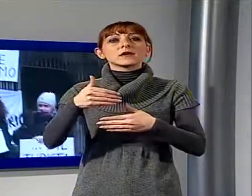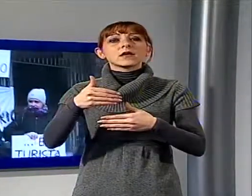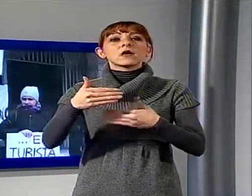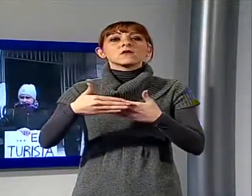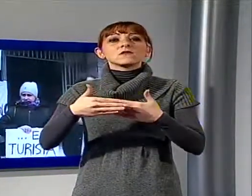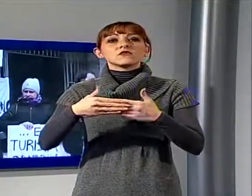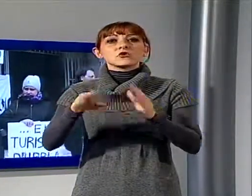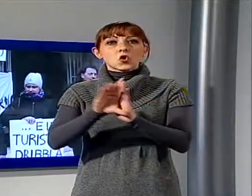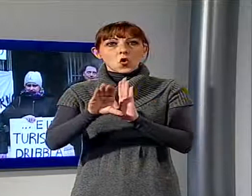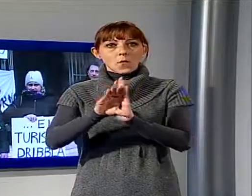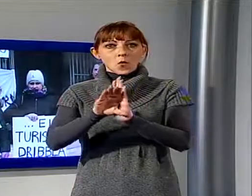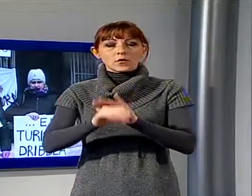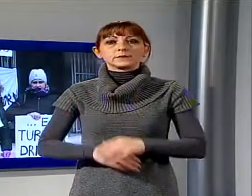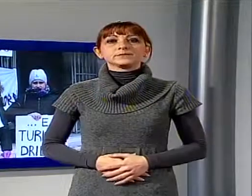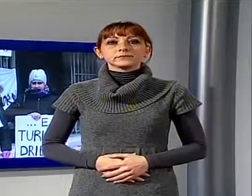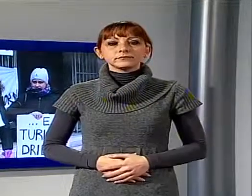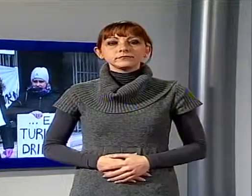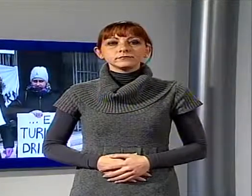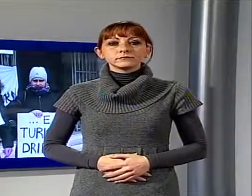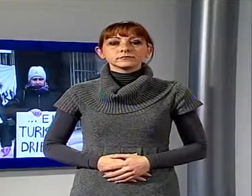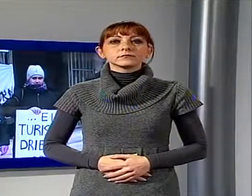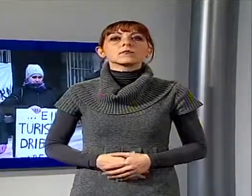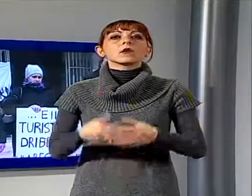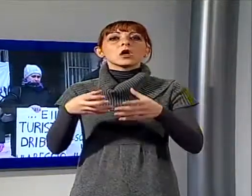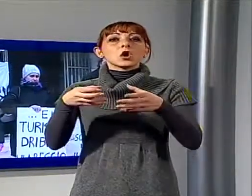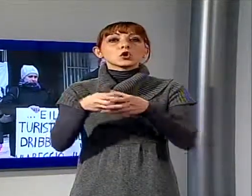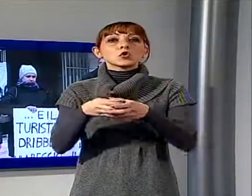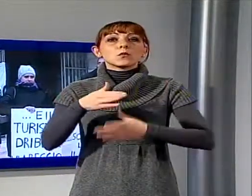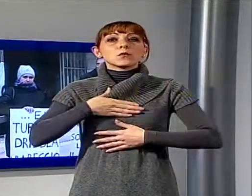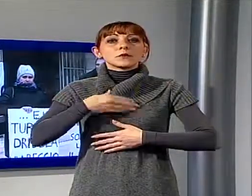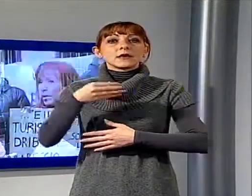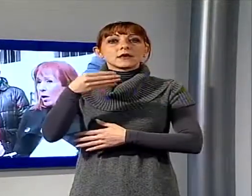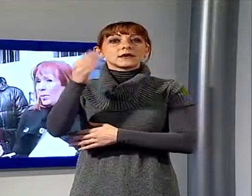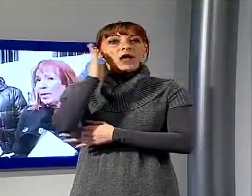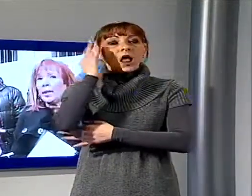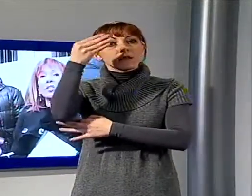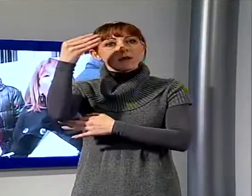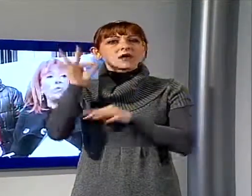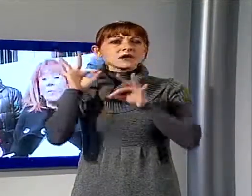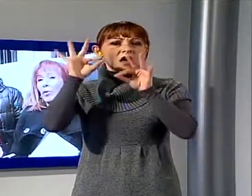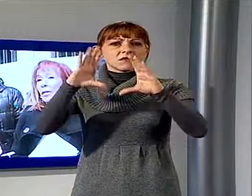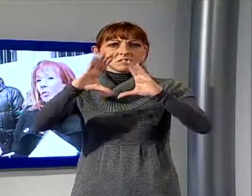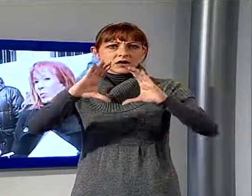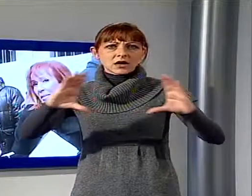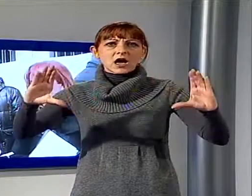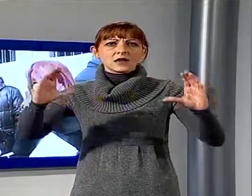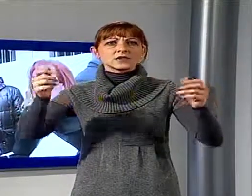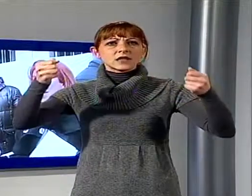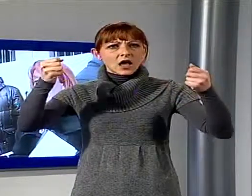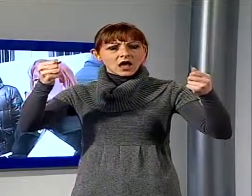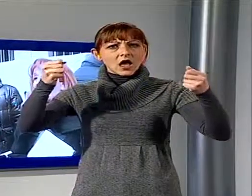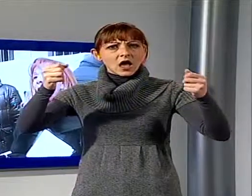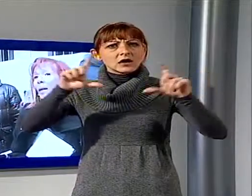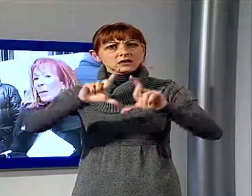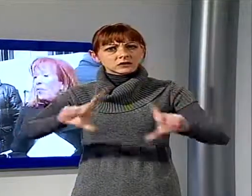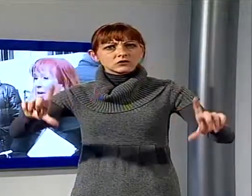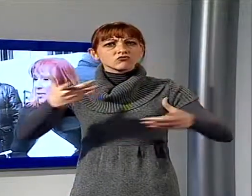guidati dalla presidente degli albergatori Elisabetta Bellotti sono arrivati con cartelli e striscioni per chiedere al commissario di abbassare